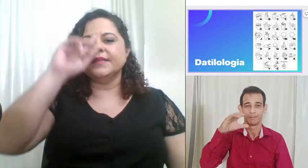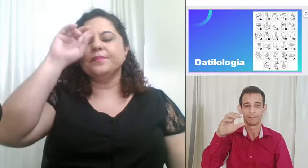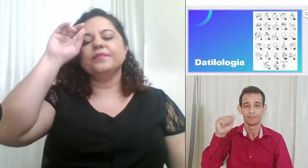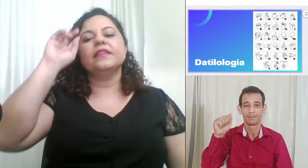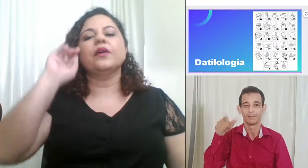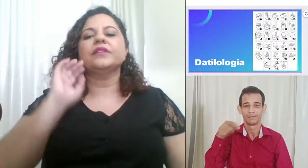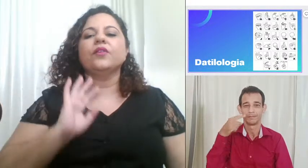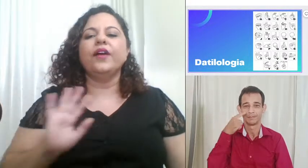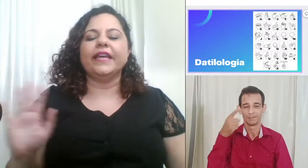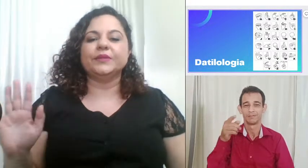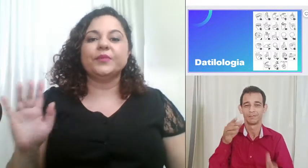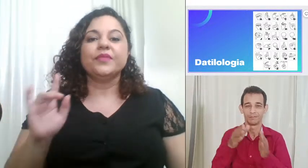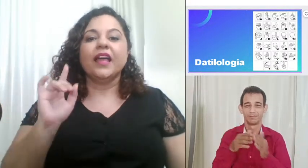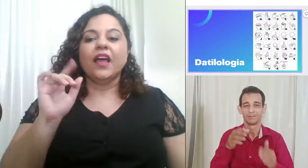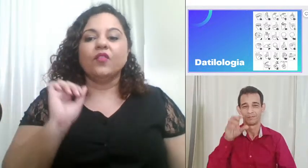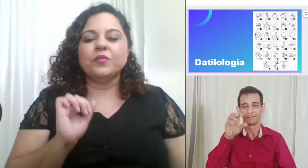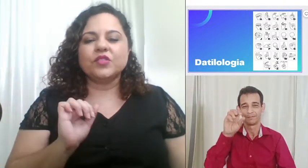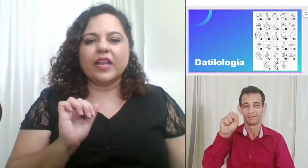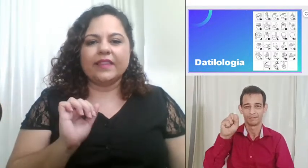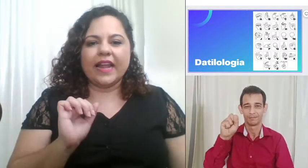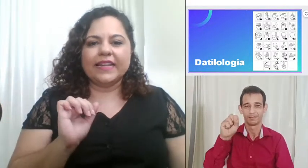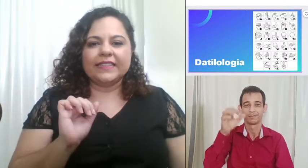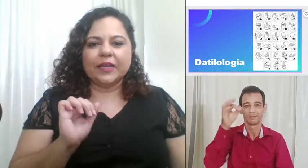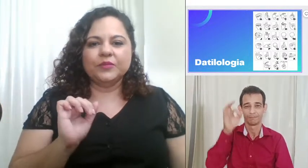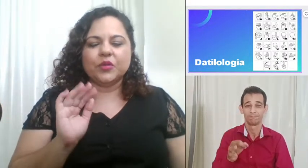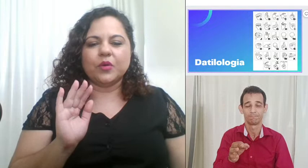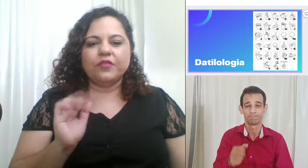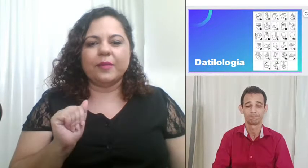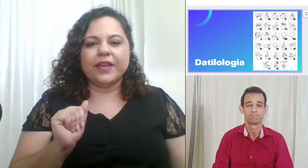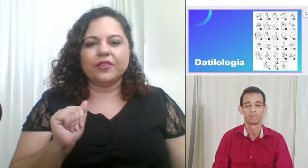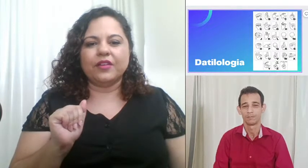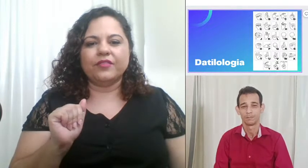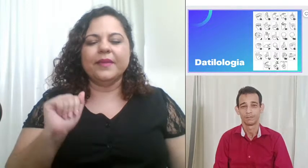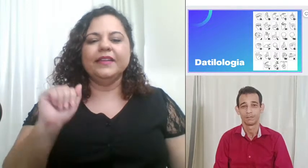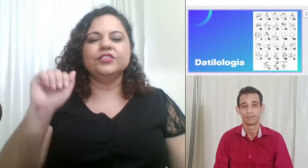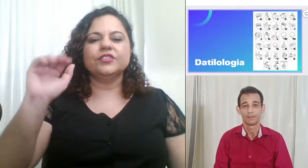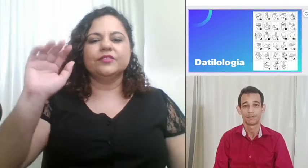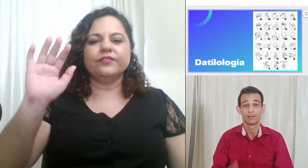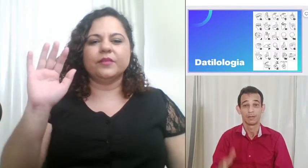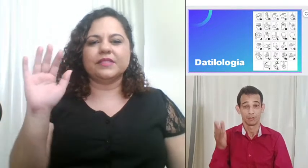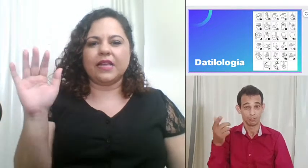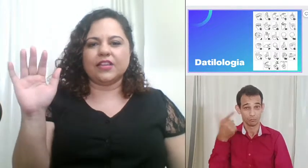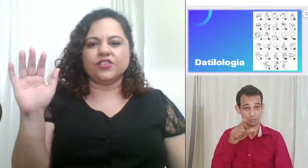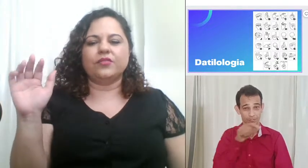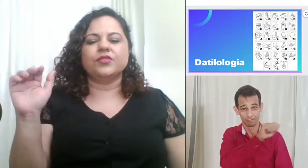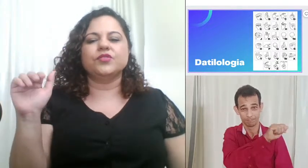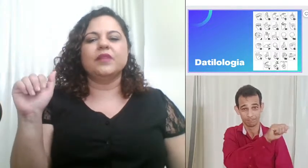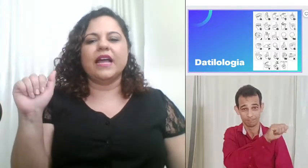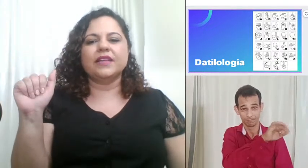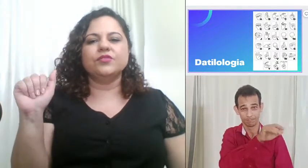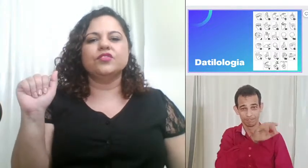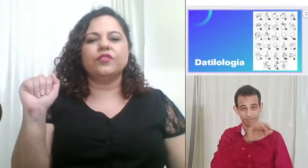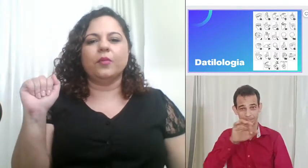então tá correto vamos soletrar então todo o alfabeto novamente vamos encaixar o nosso braço de forma